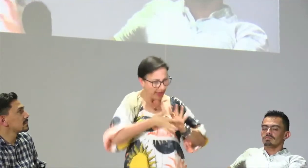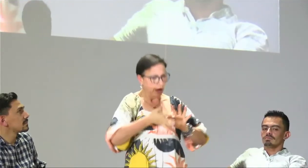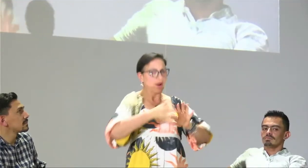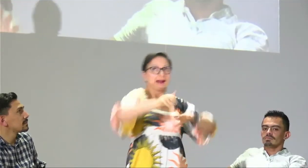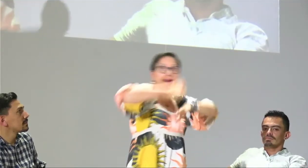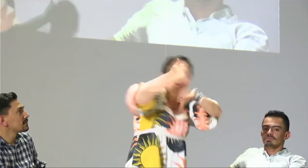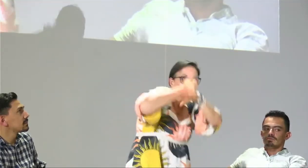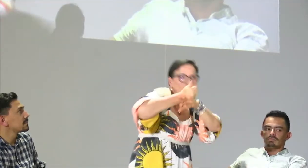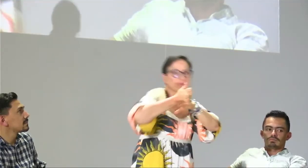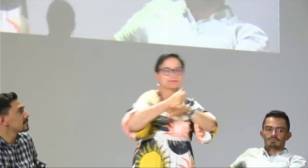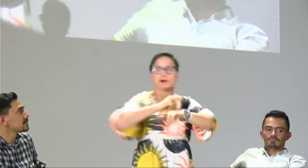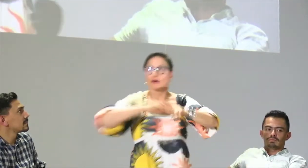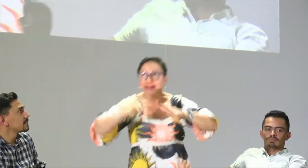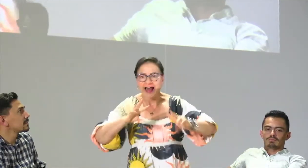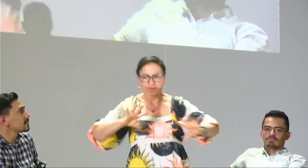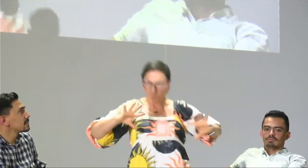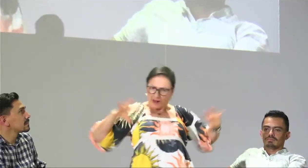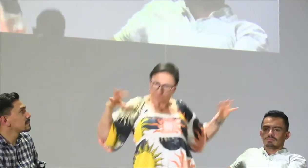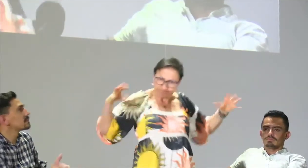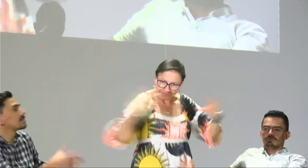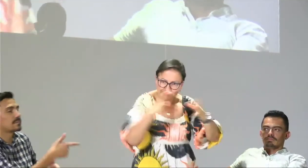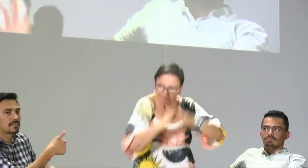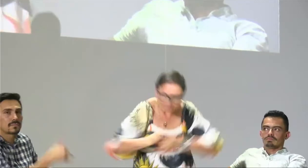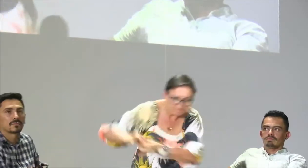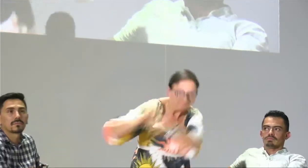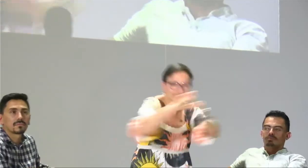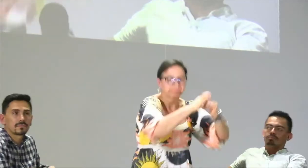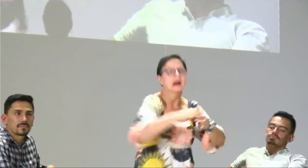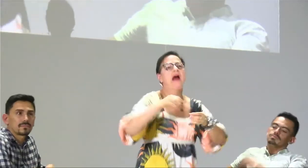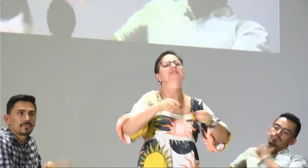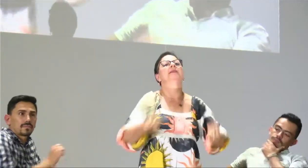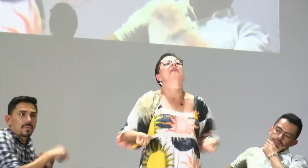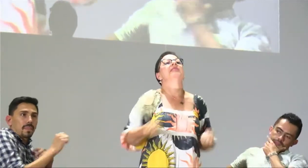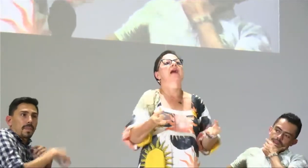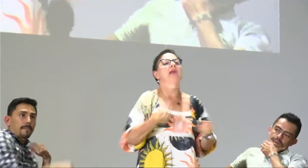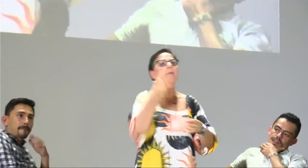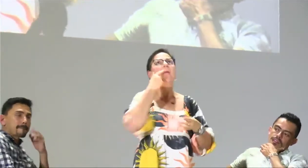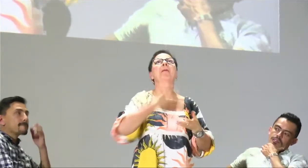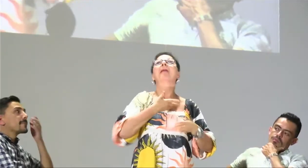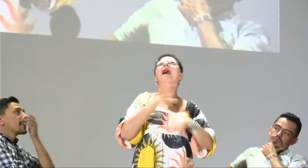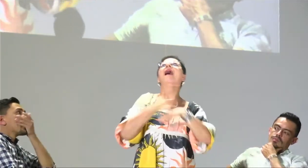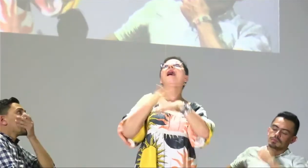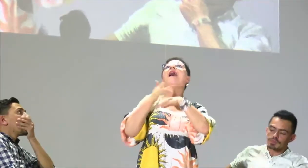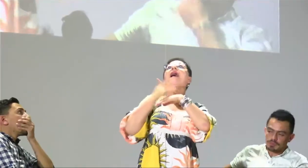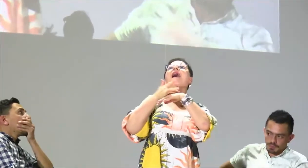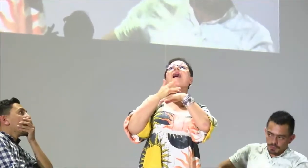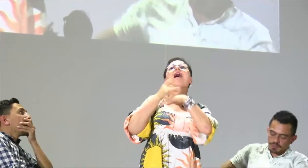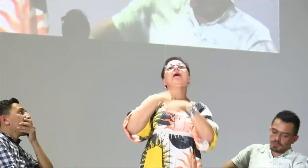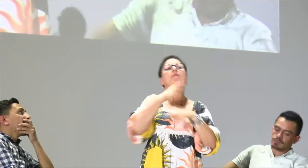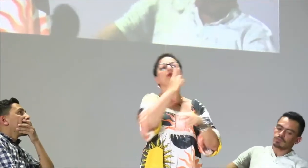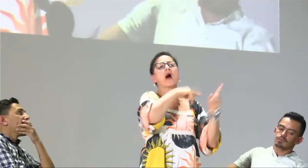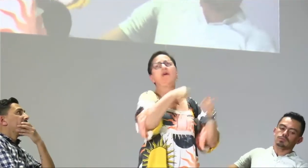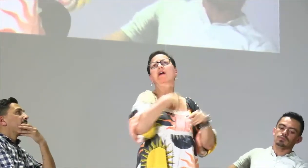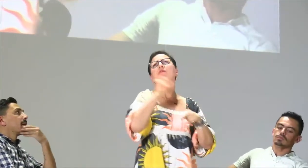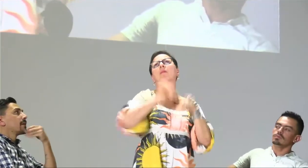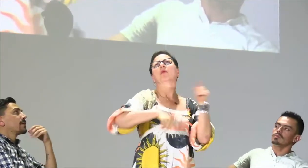actores de la comunidad educativa rector docente modelo lingüístico hagan esta motivación esta